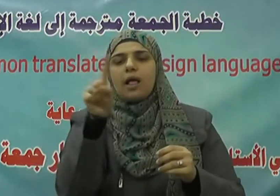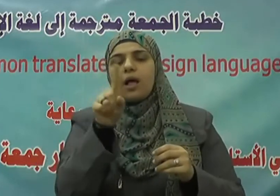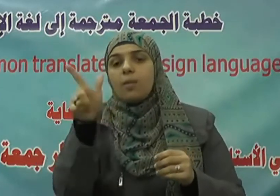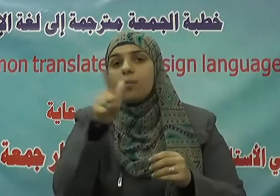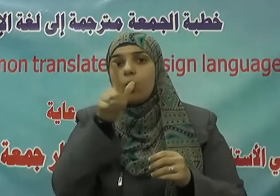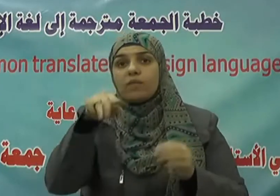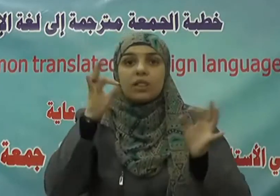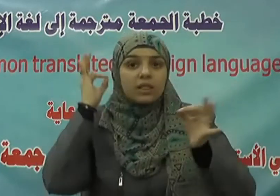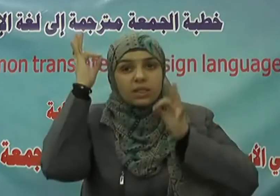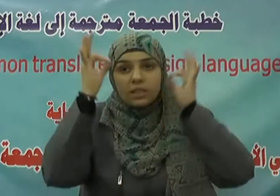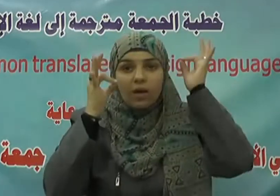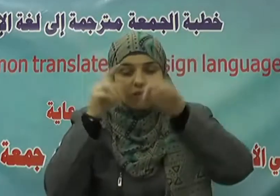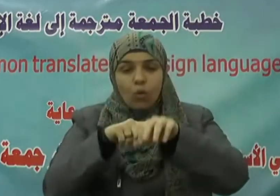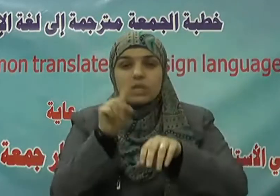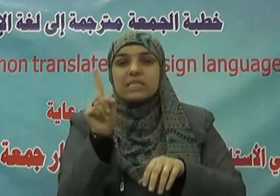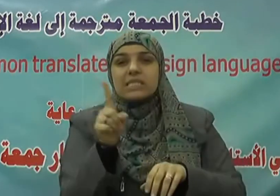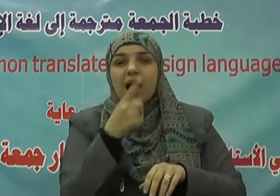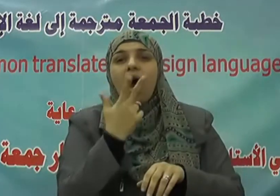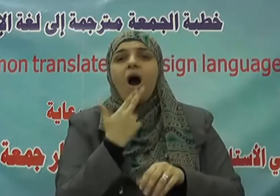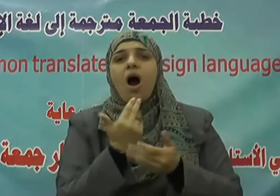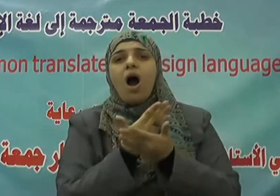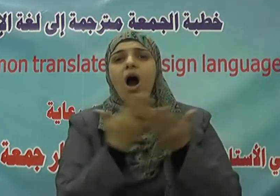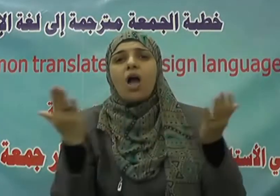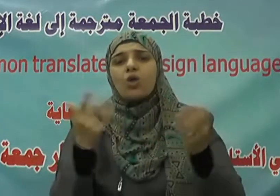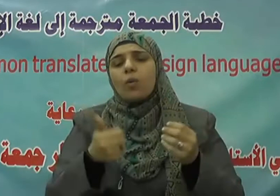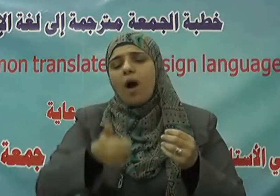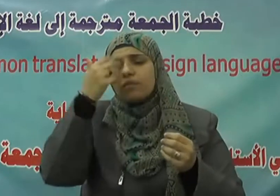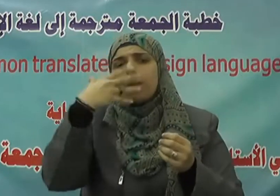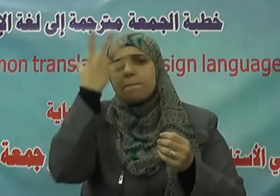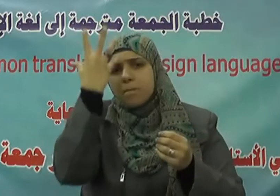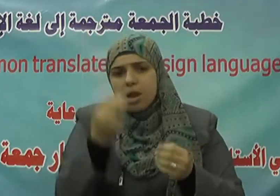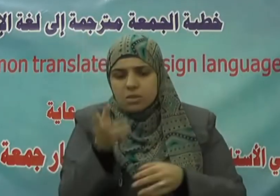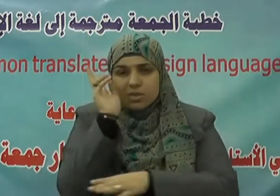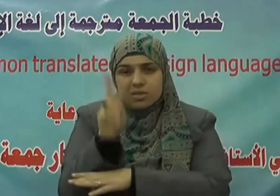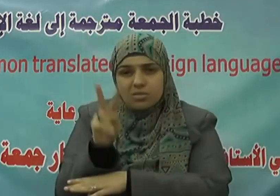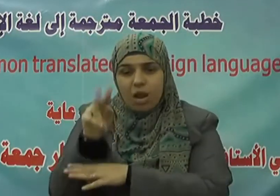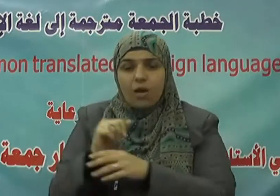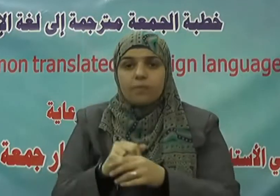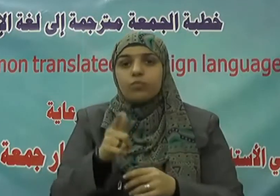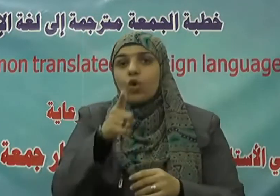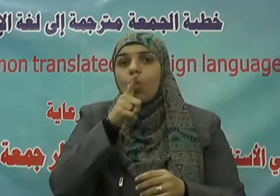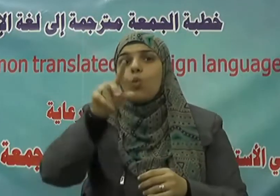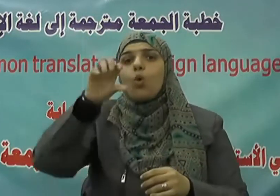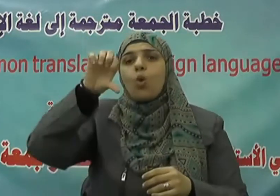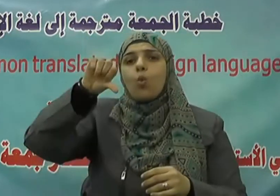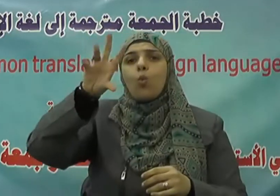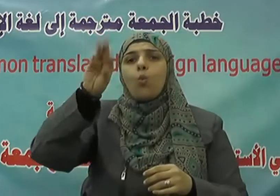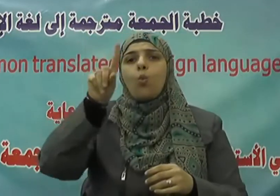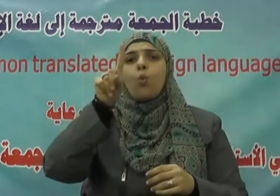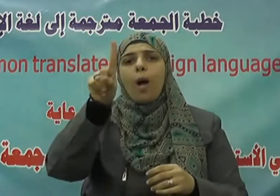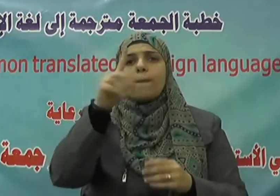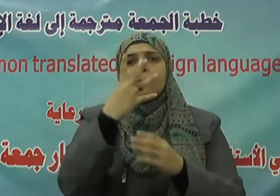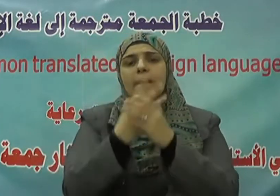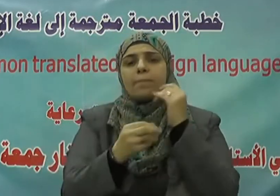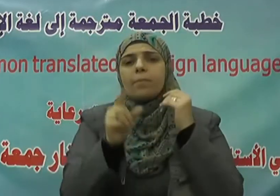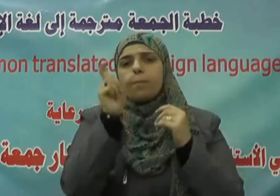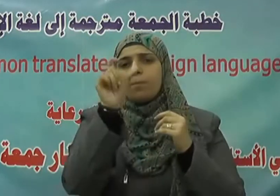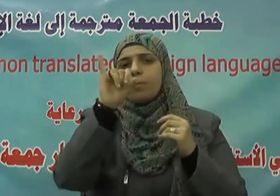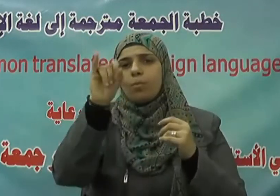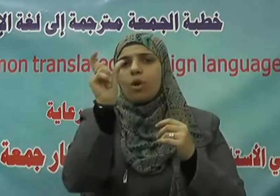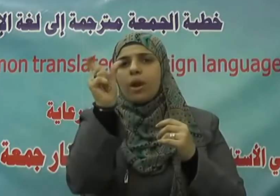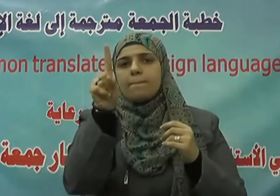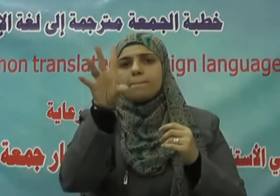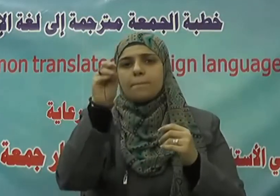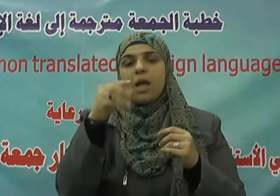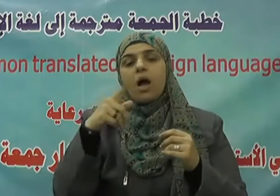ساعة خير من قيام ليلة ويقول وهب بن منبه رحمه الله ما